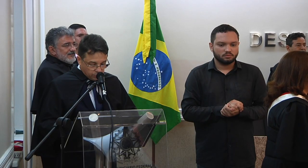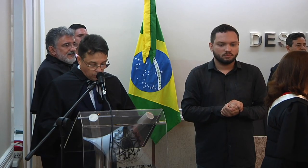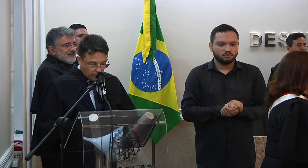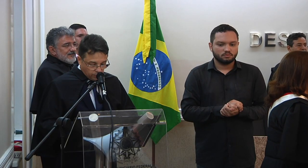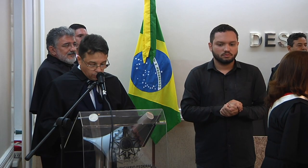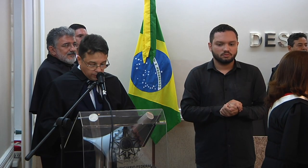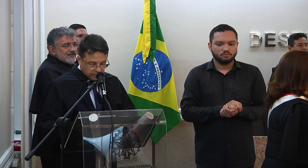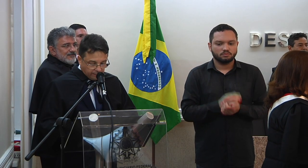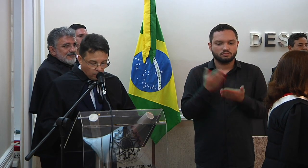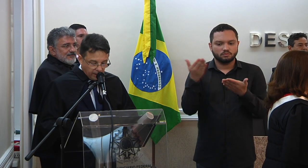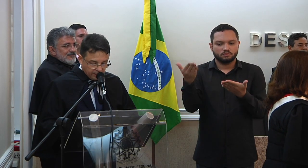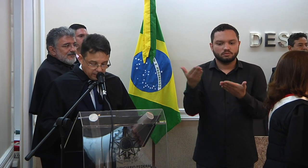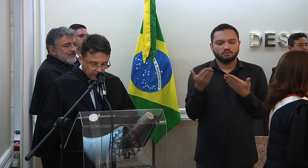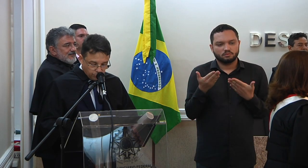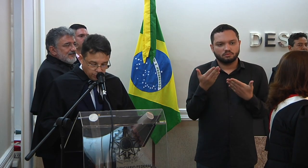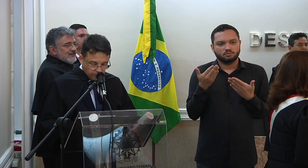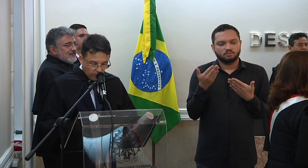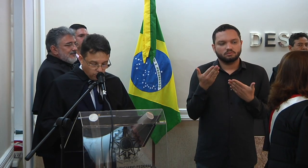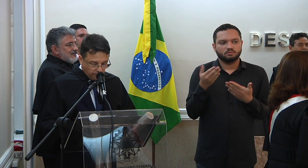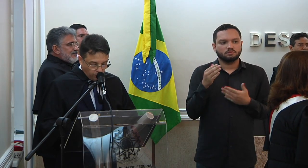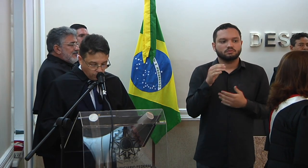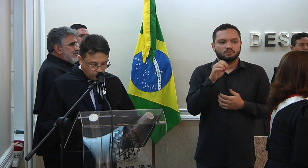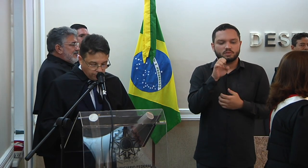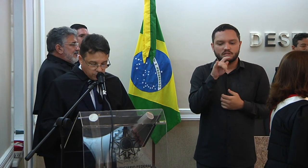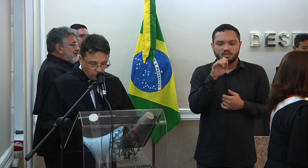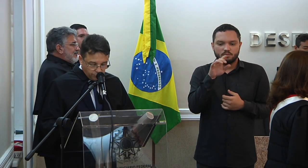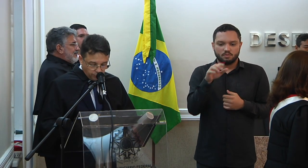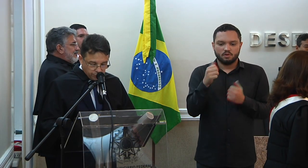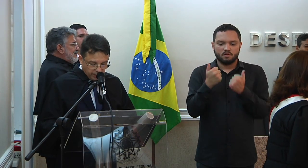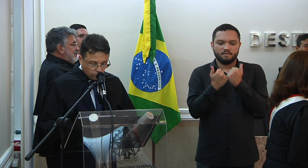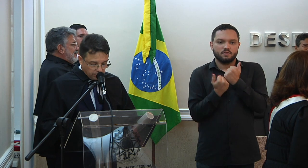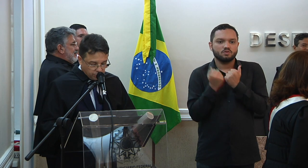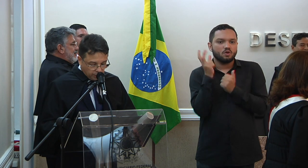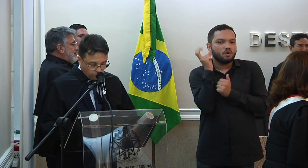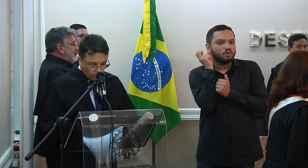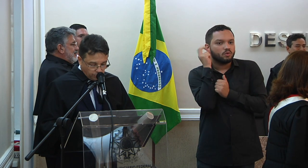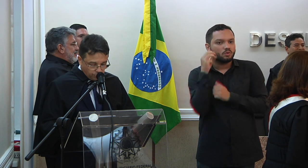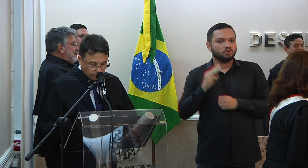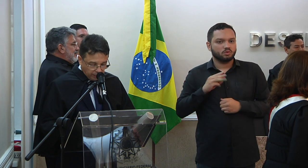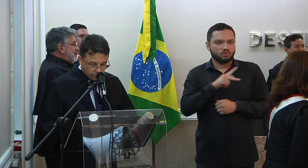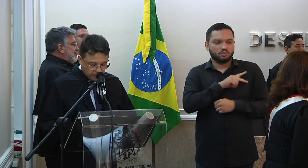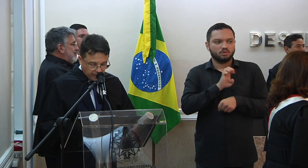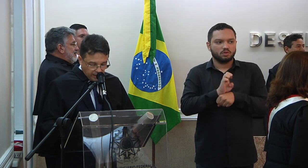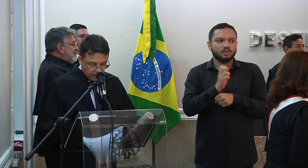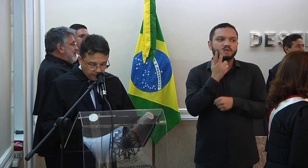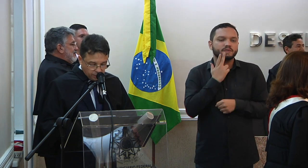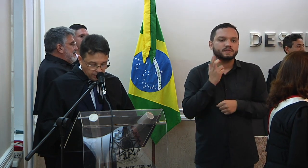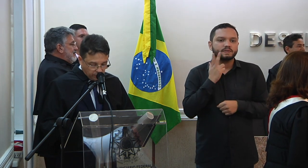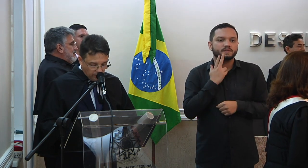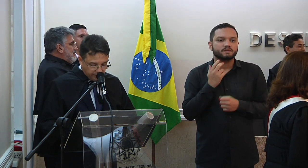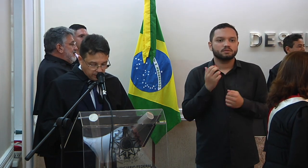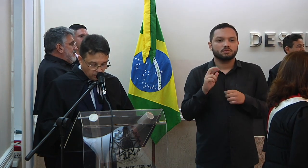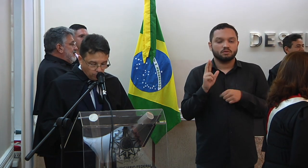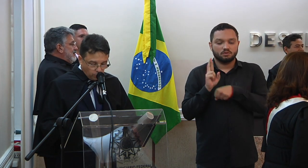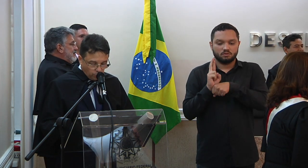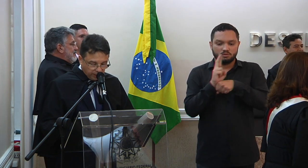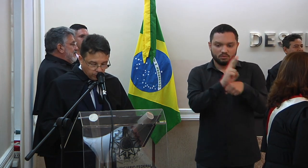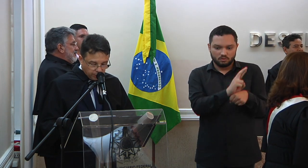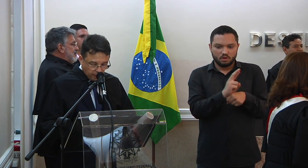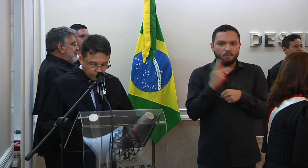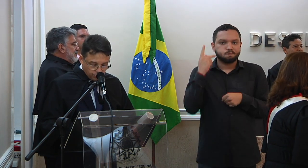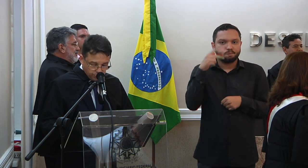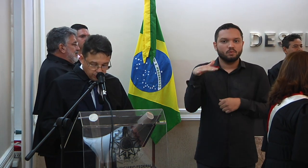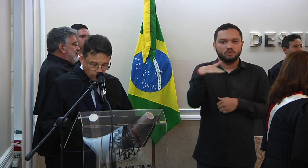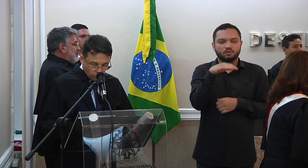Excelentíssima senhora doutora Isabel Maria Salustiano Arruda Porto, vice-ouvidora-geral do Ministério Público do Estado do Ceará, neste ato representando o